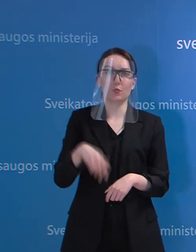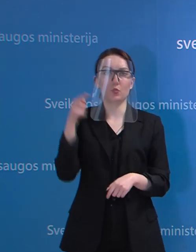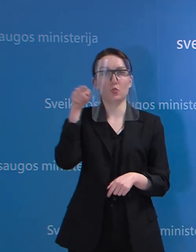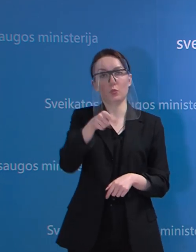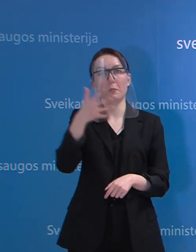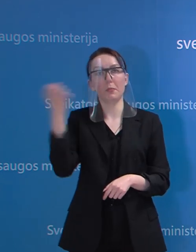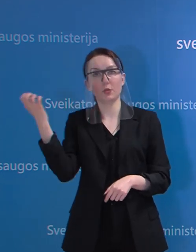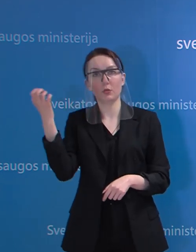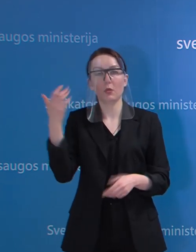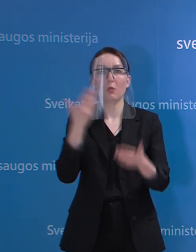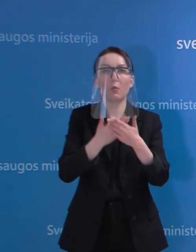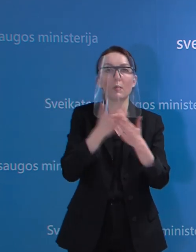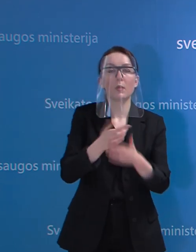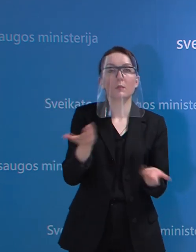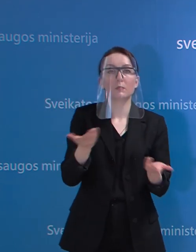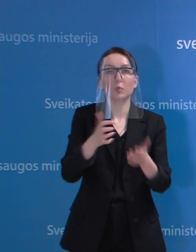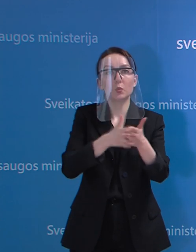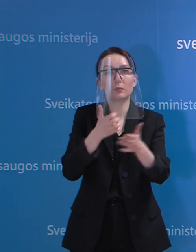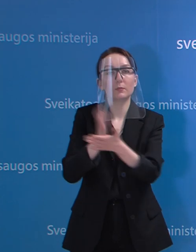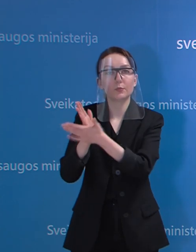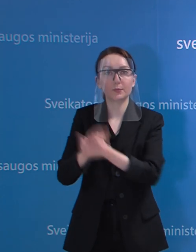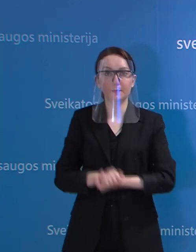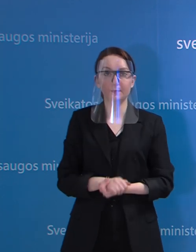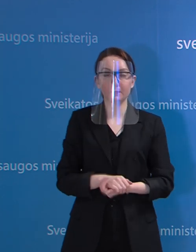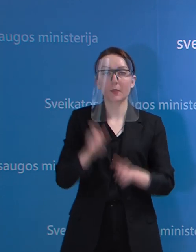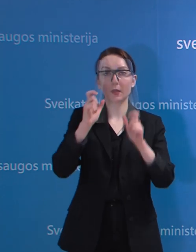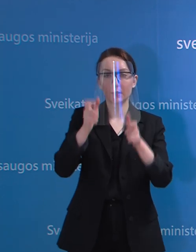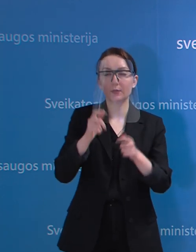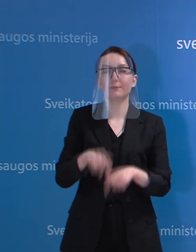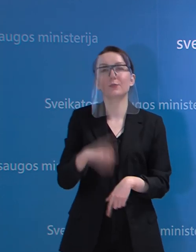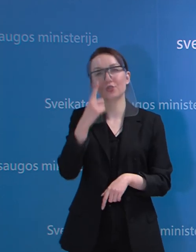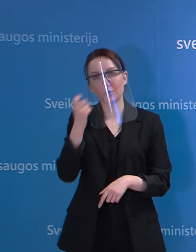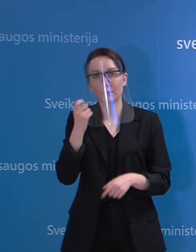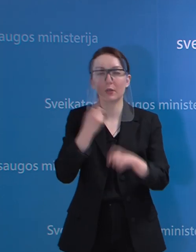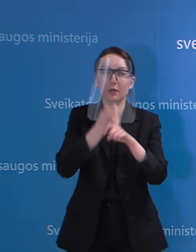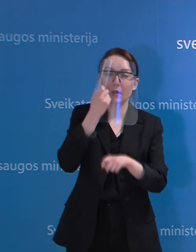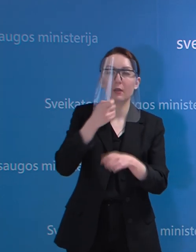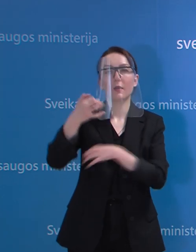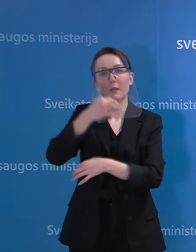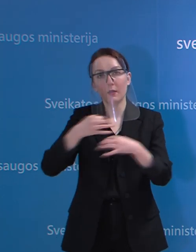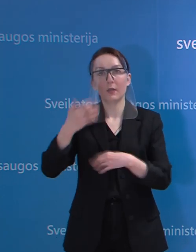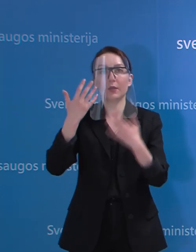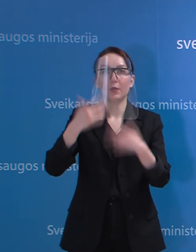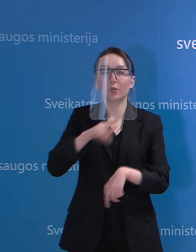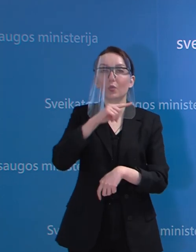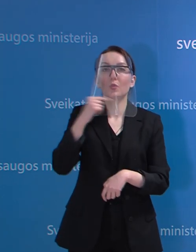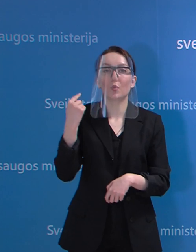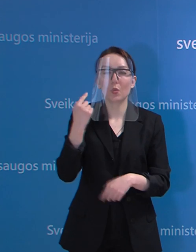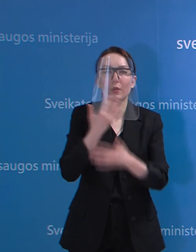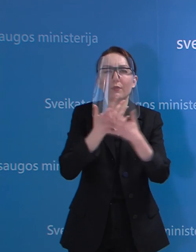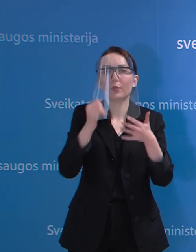tūkstančio. Kokios kliūtis tai trukdo padaryti? Na, jau mes tą šimtą kartų turbūt esam aptarinėję. Tai yra daug